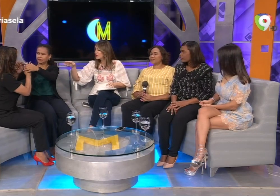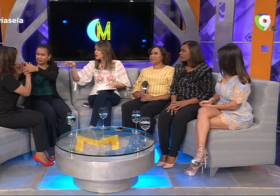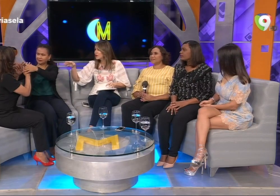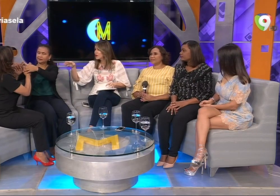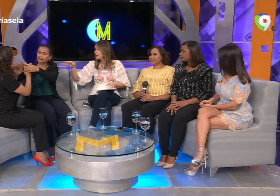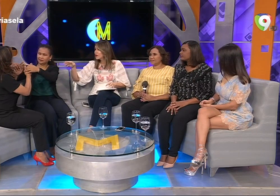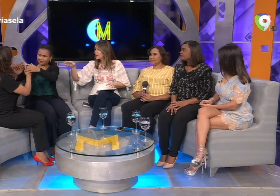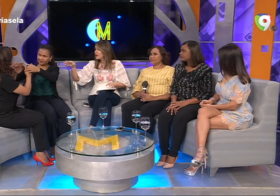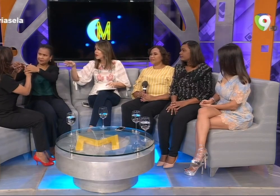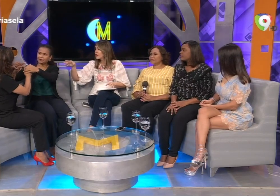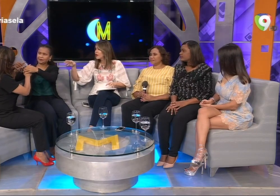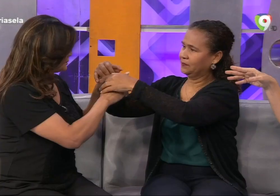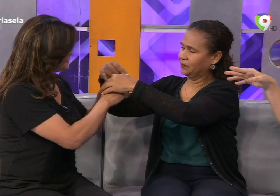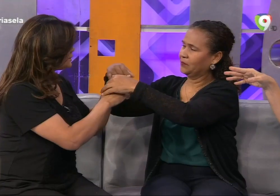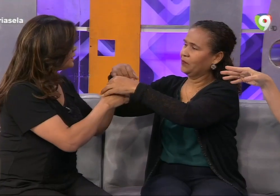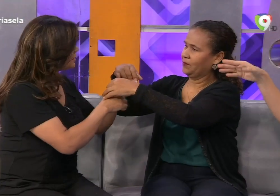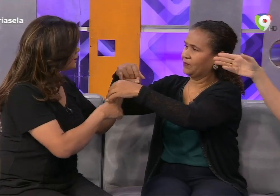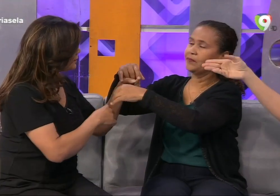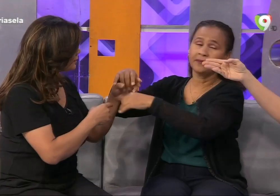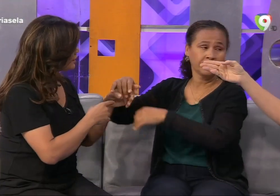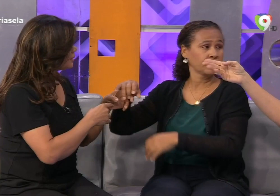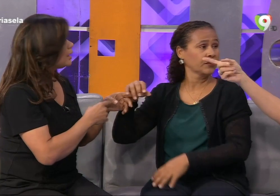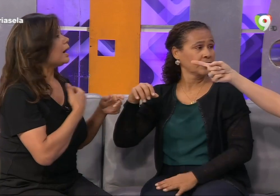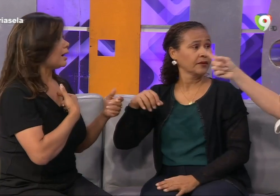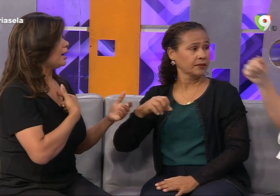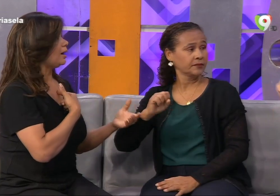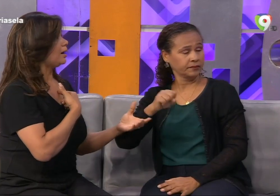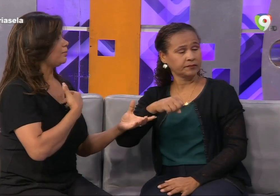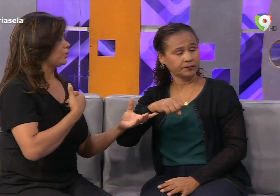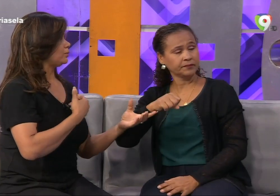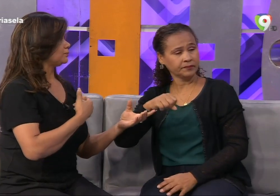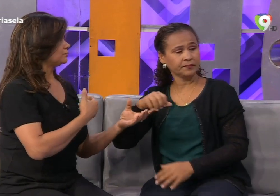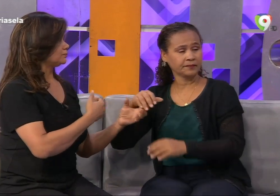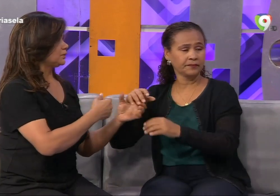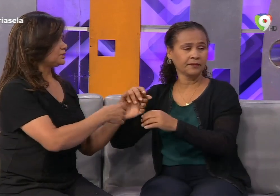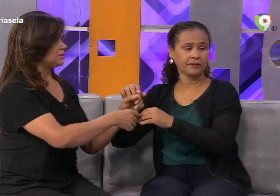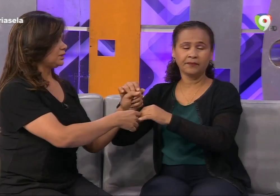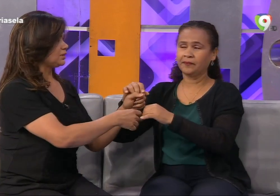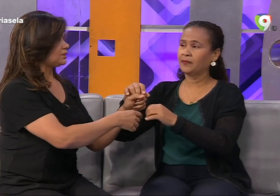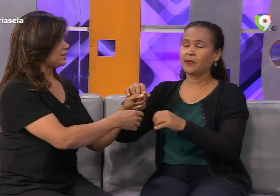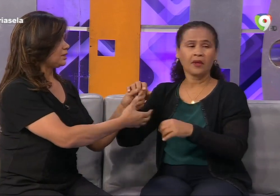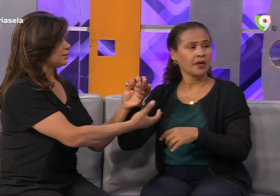si te pregunto te pregunto a ti ah bueno si dice ella